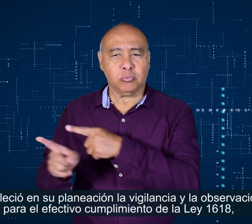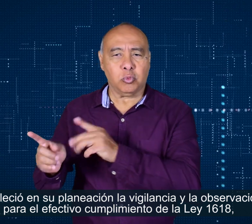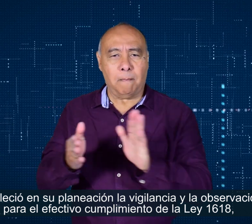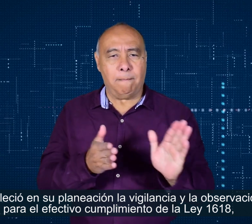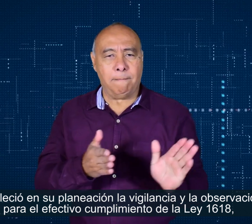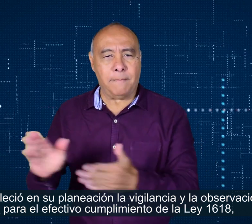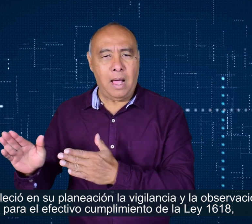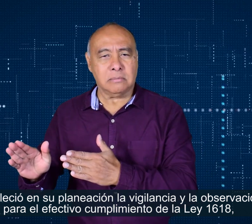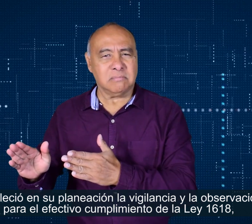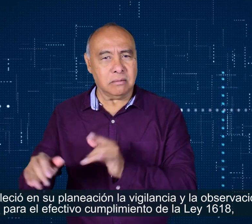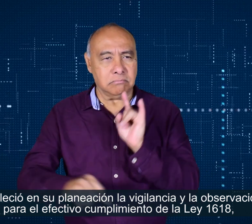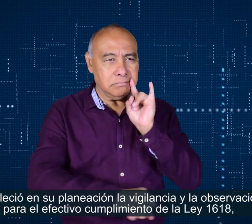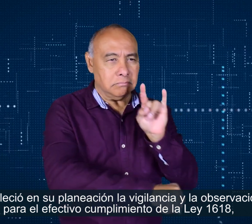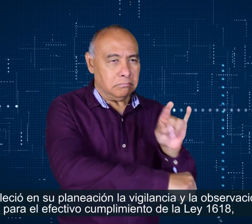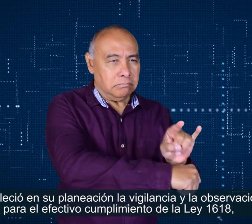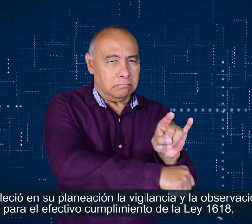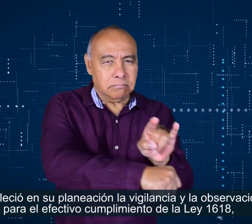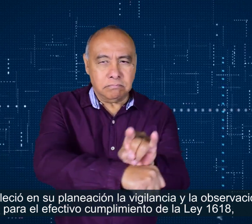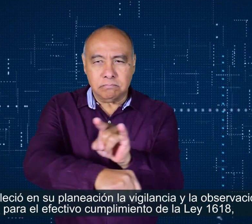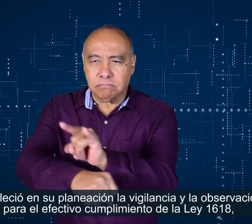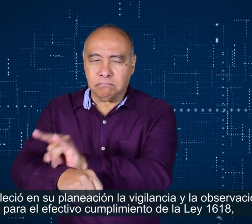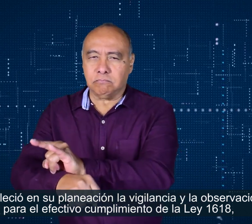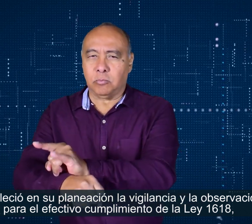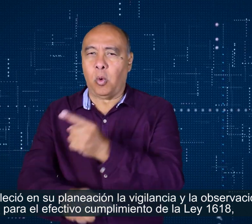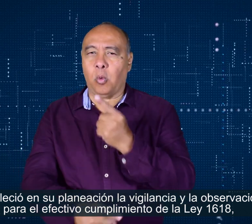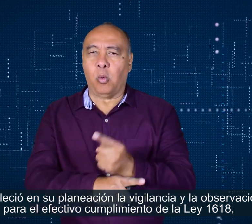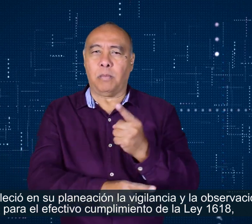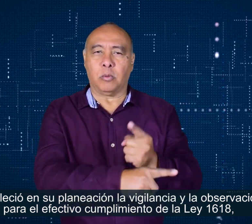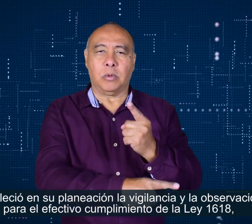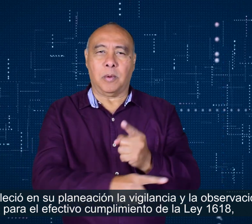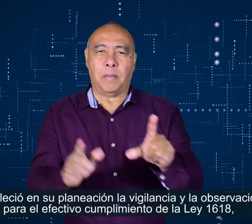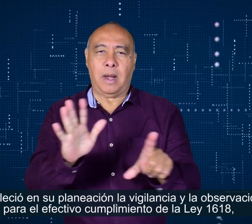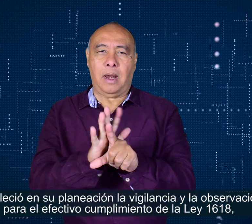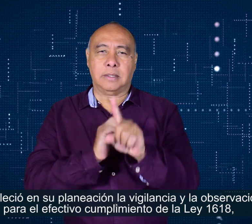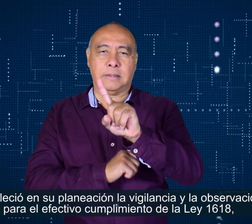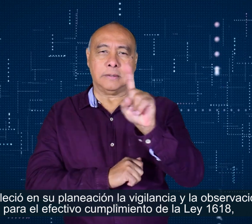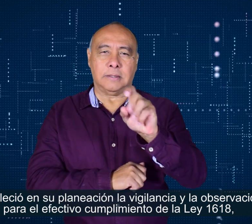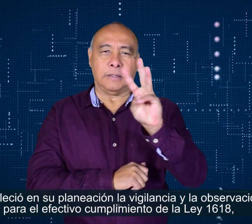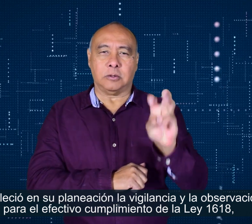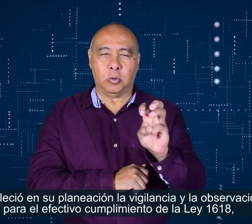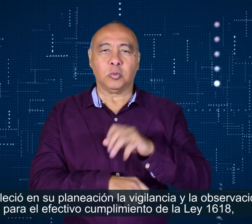estableció en su planeación la vigilancia y la observación para el efectivo cumplimiento de la Ley 1618.